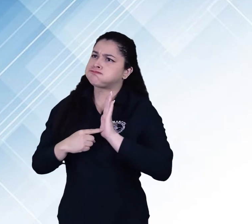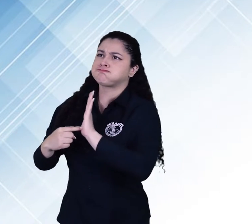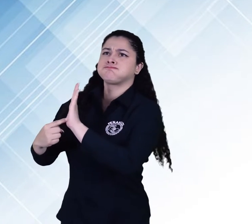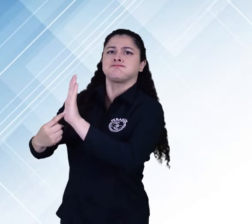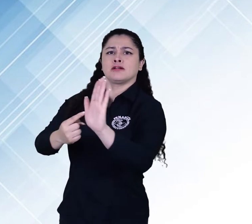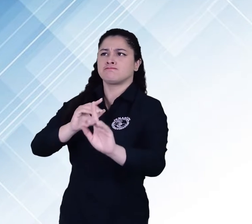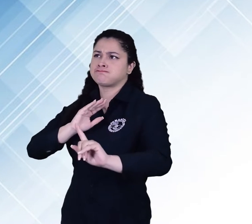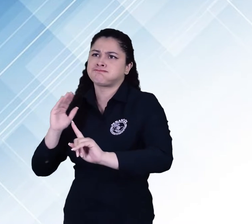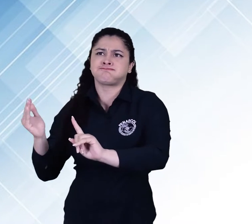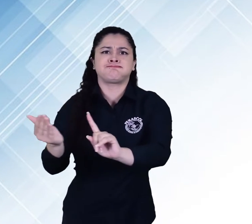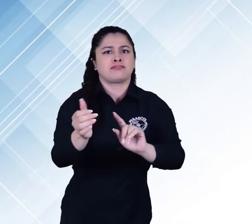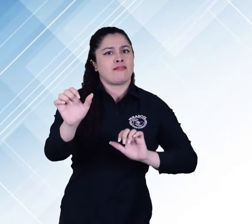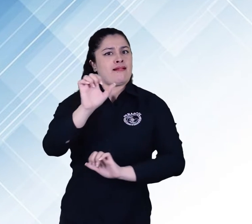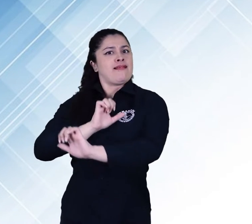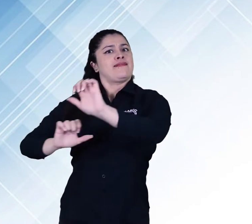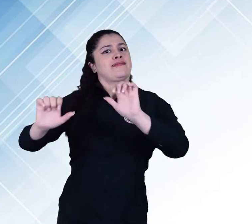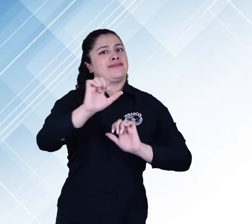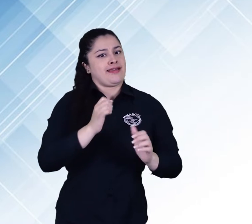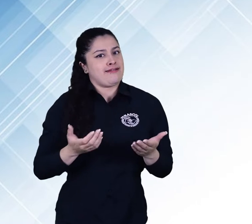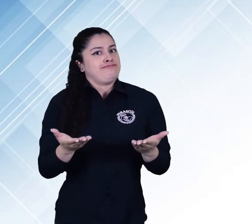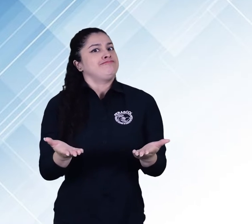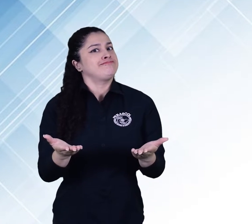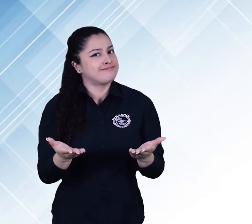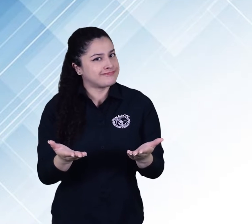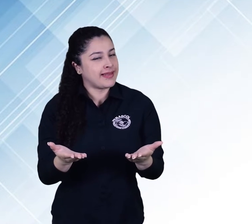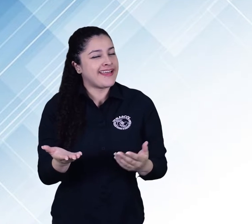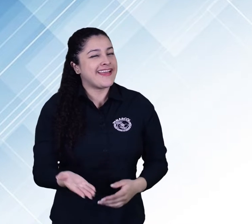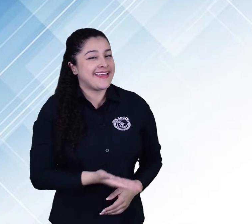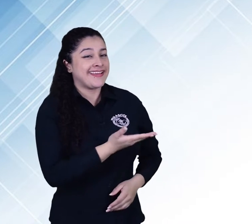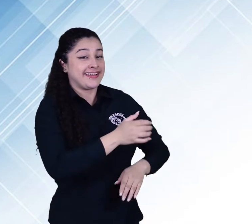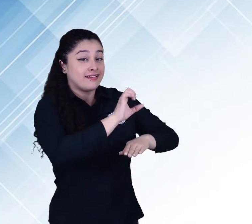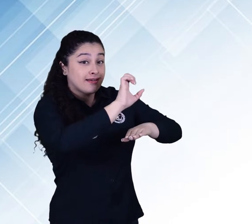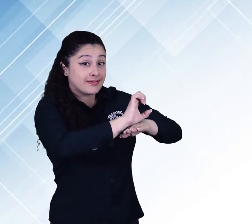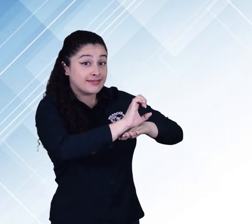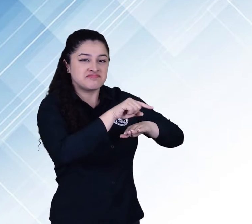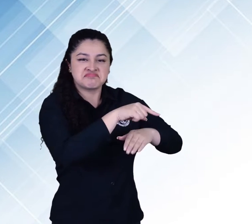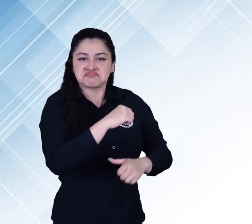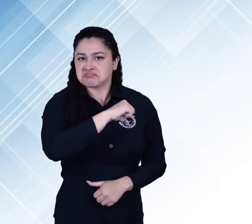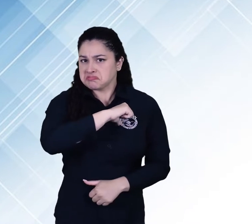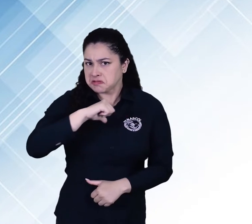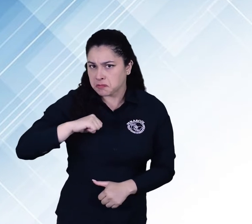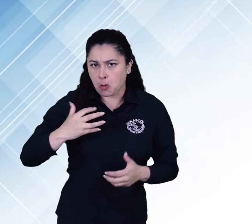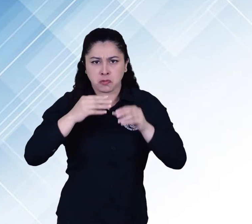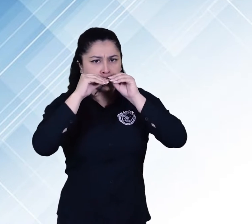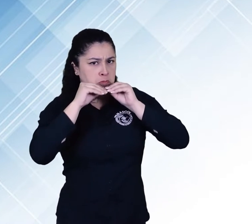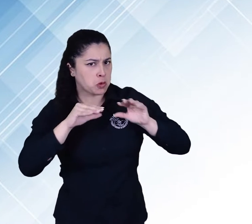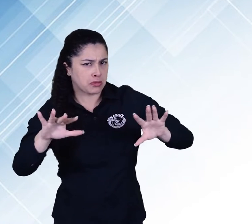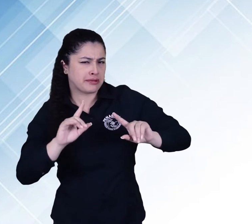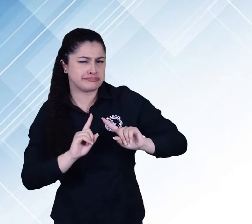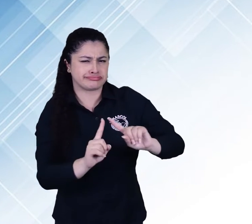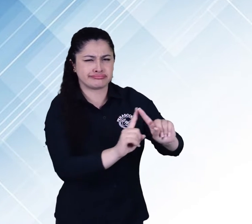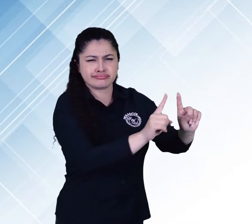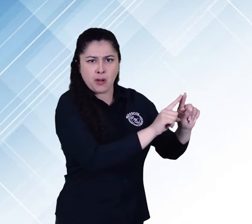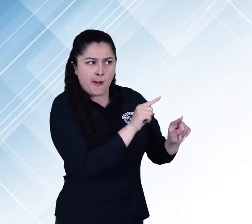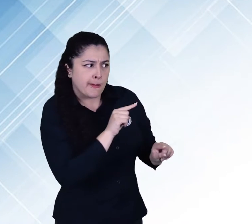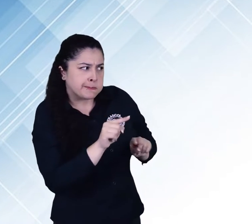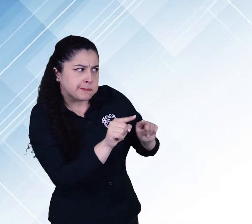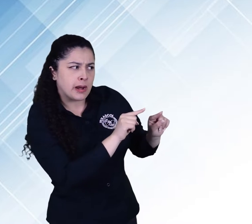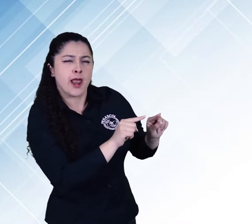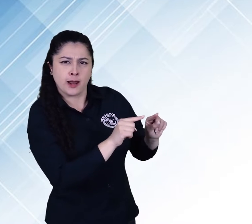Además, velar por la protección y defensa de los mismos. Es por eso que desde Penascol se está trabajando con las